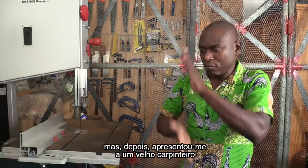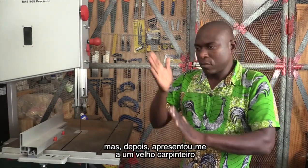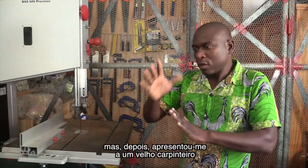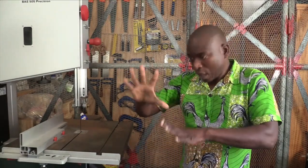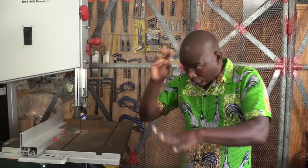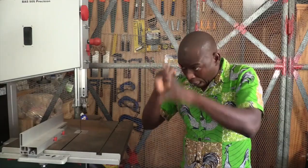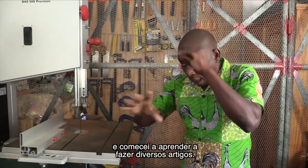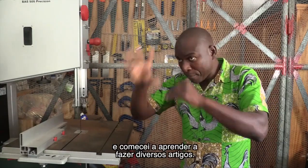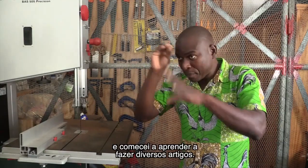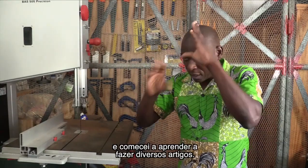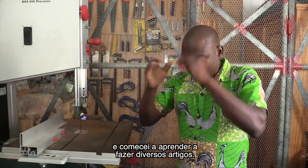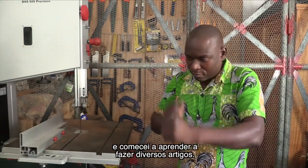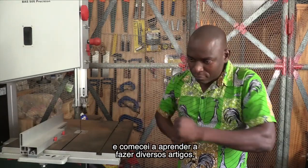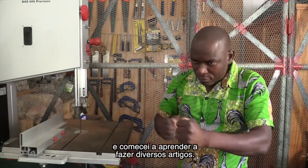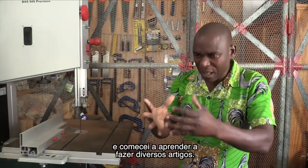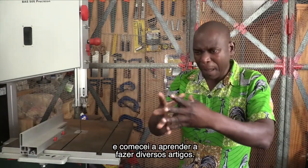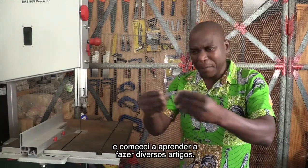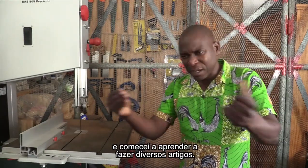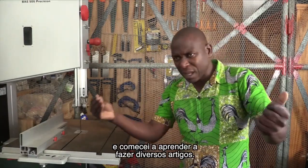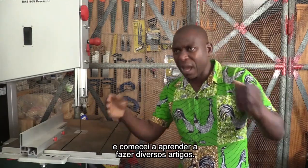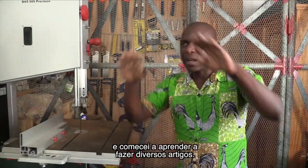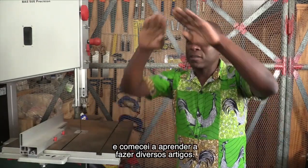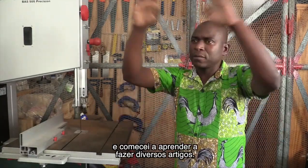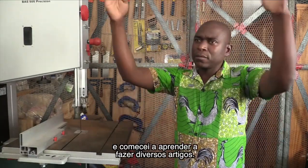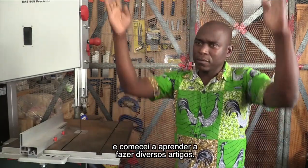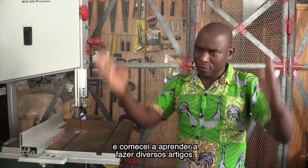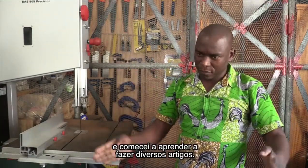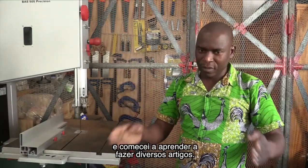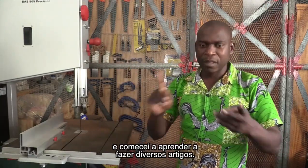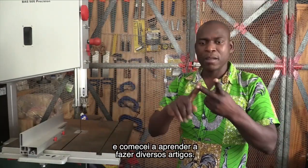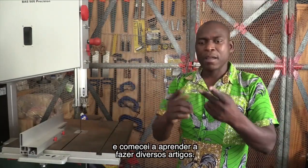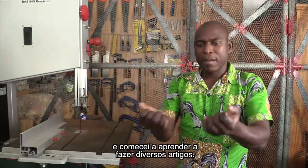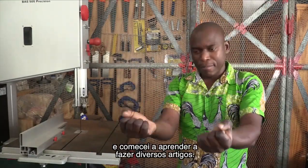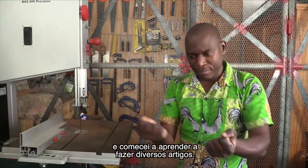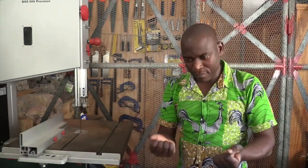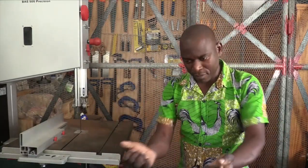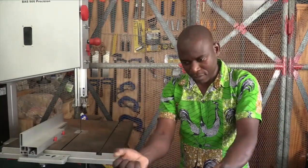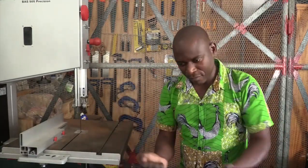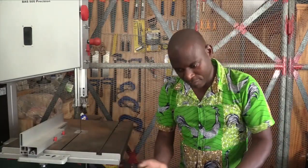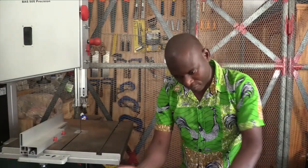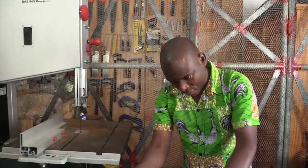carpinteiro E comecei a aprender a fazer diversos artigos